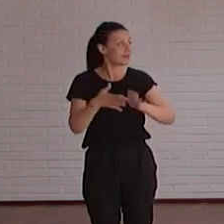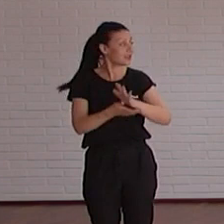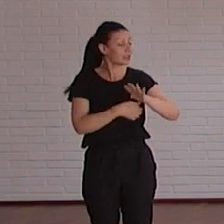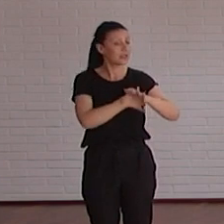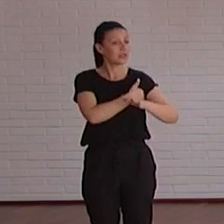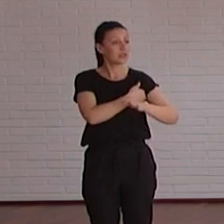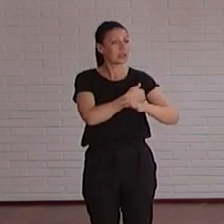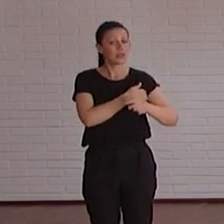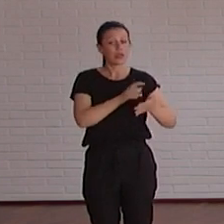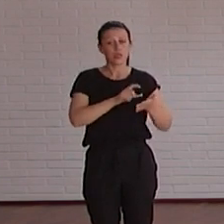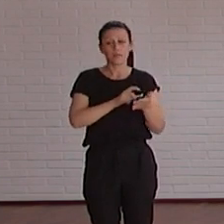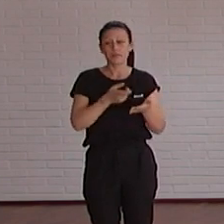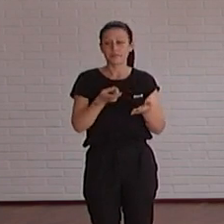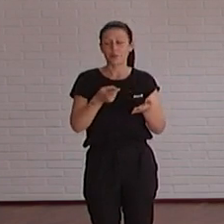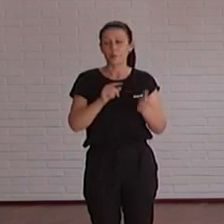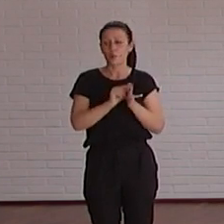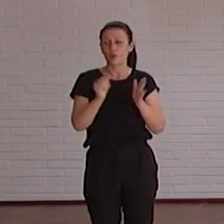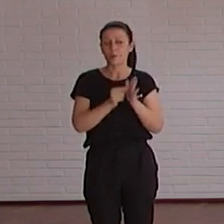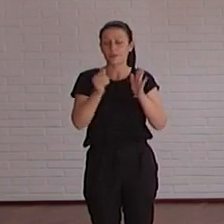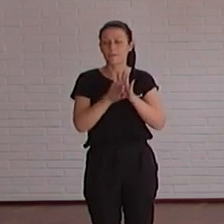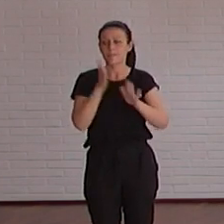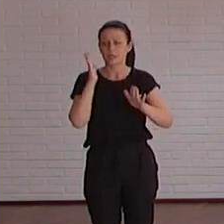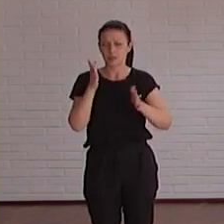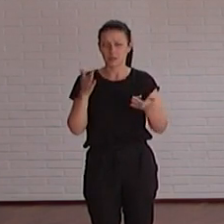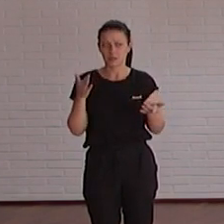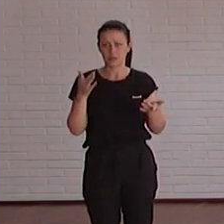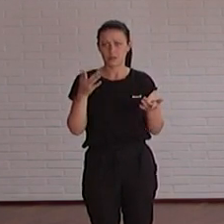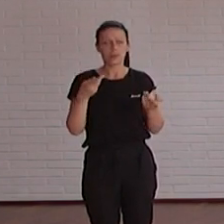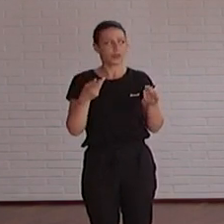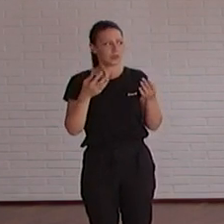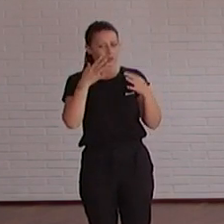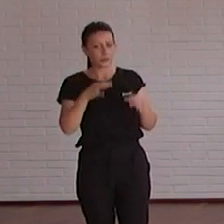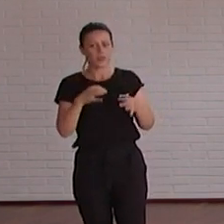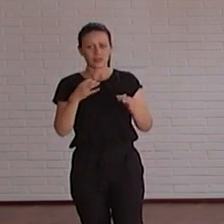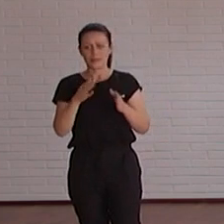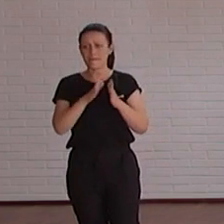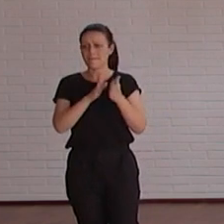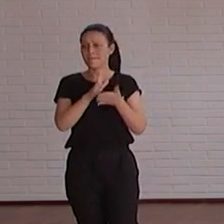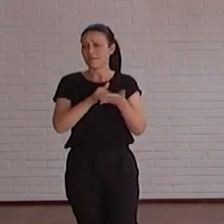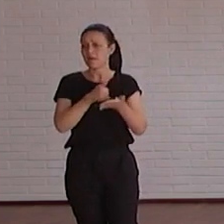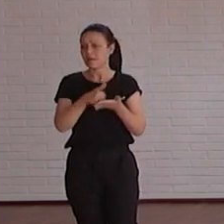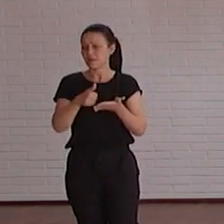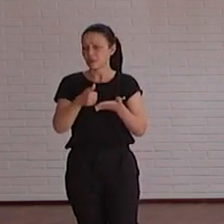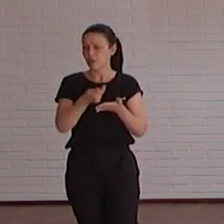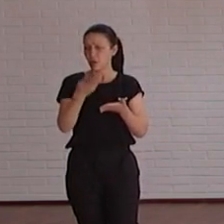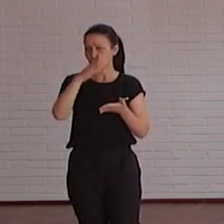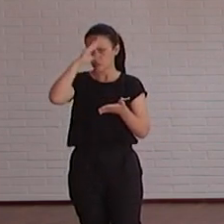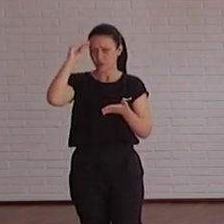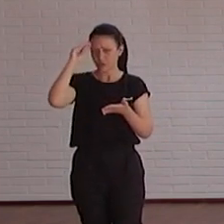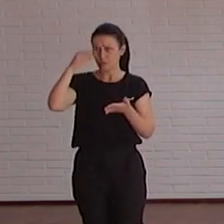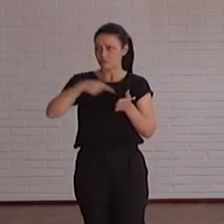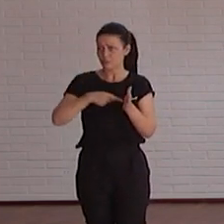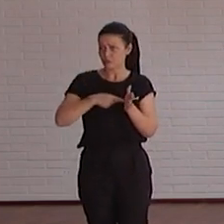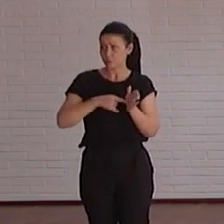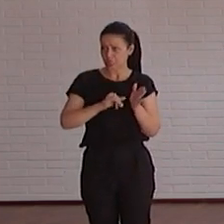veces ese carácter de inmediatez y de rapidez que a veces nos hacen olvidar determinados parámetros los tenemos muy presentes es cierto